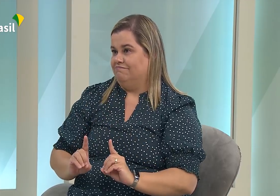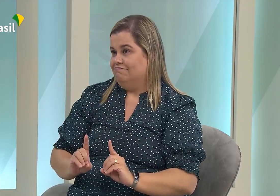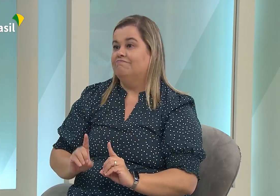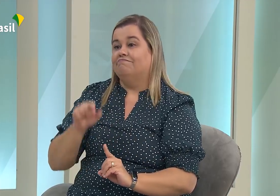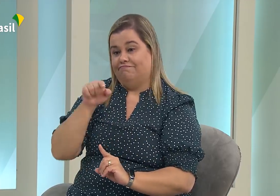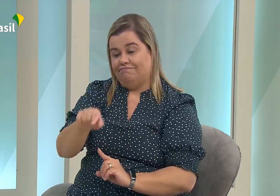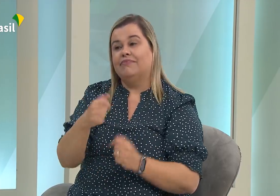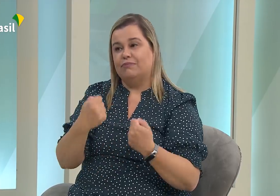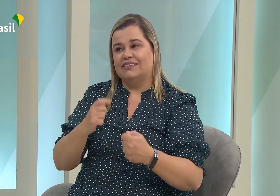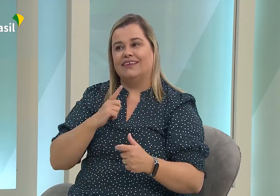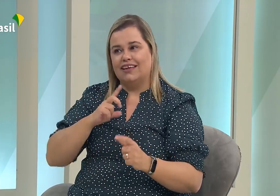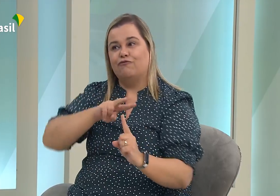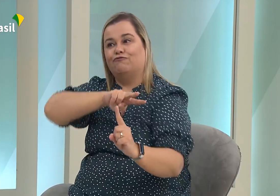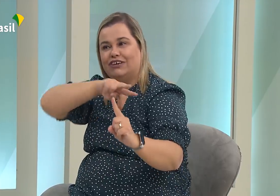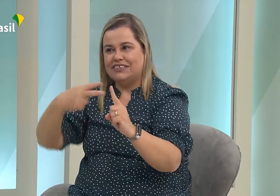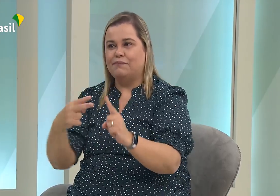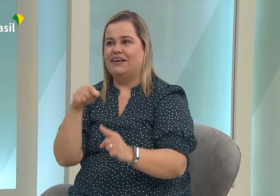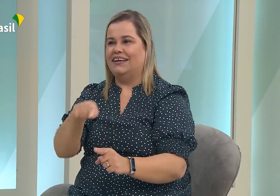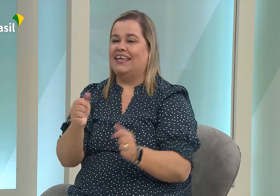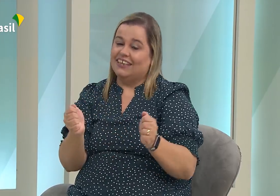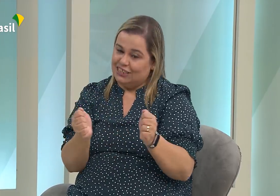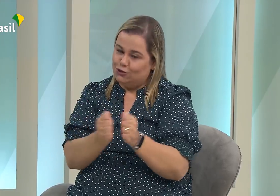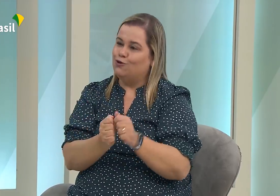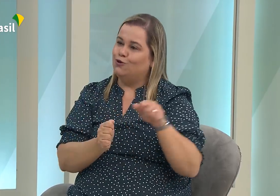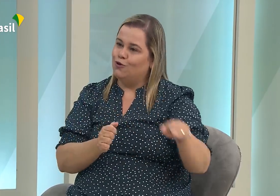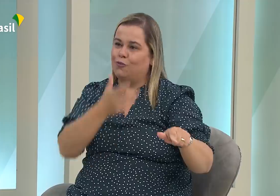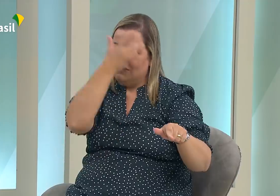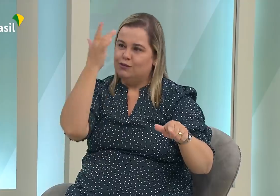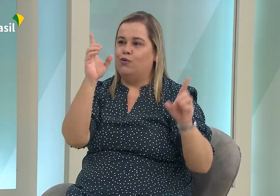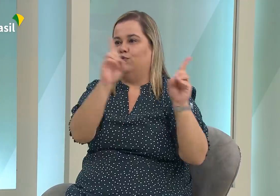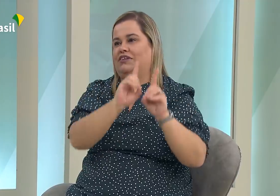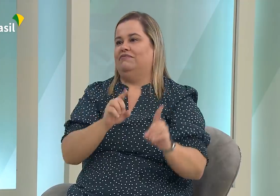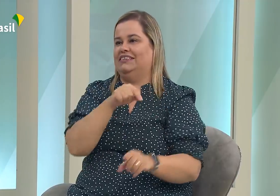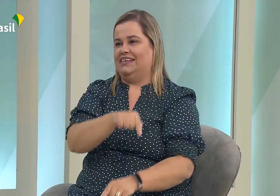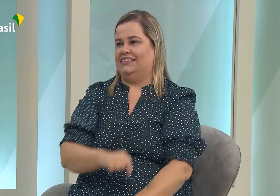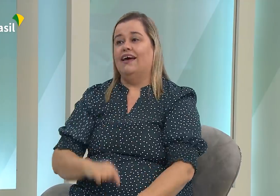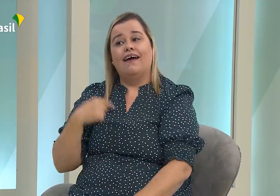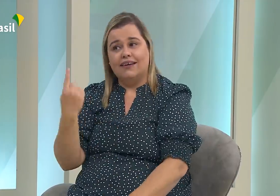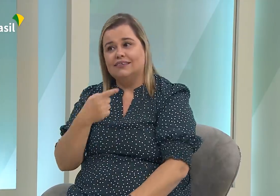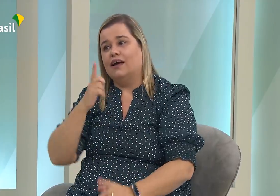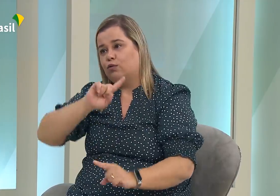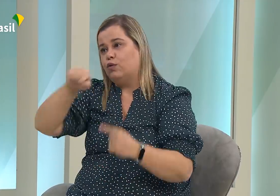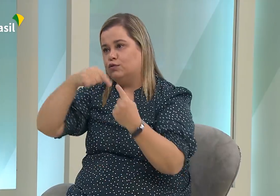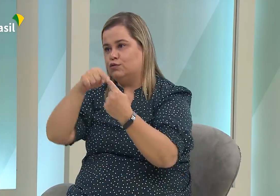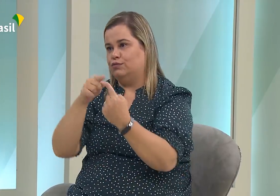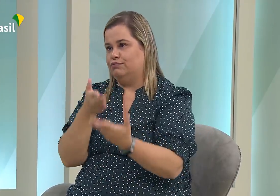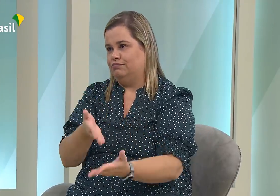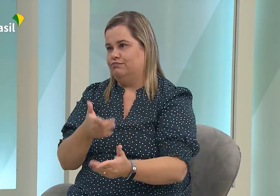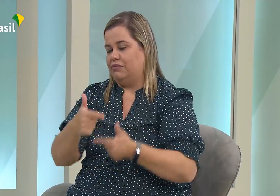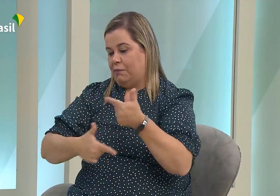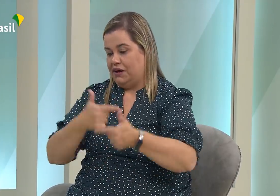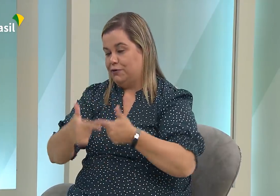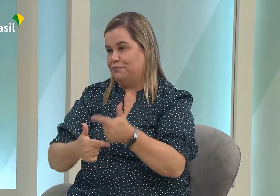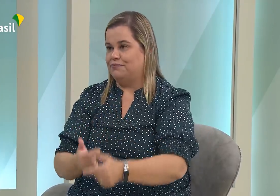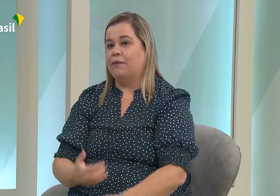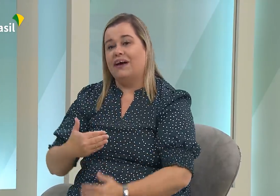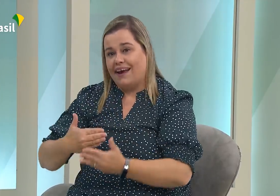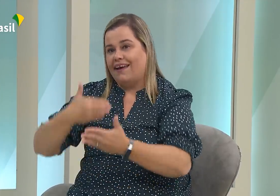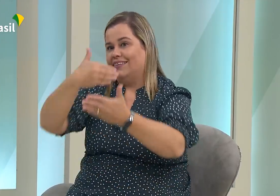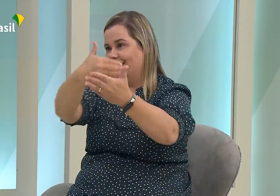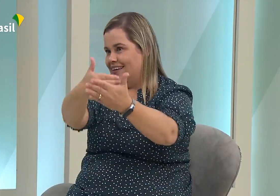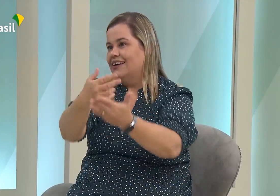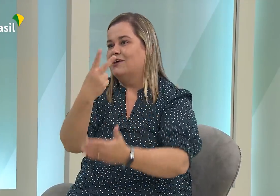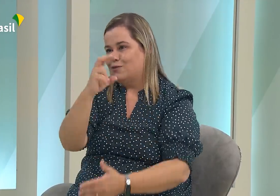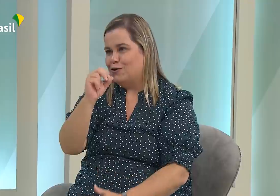com deficiência? Porque as pessoas com doenças raras, algumas, podem vir a ficar com algum tipo de deficiência. Então,